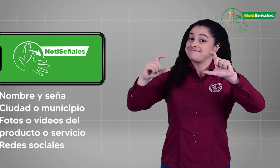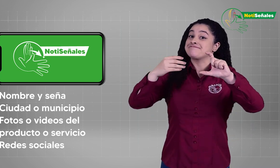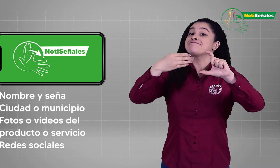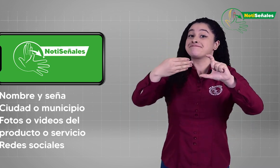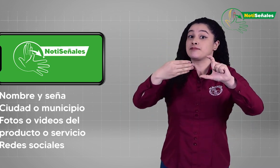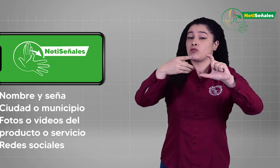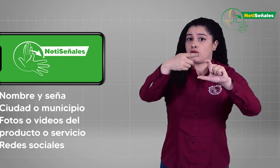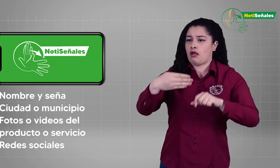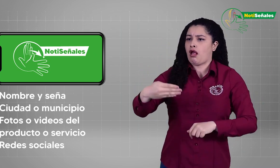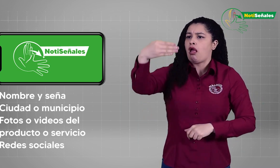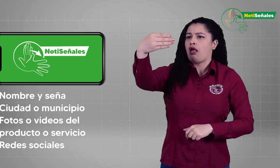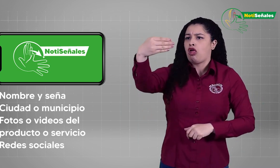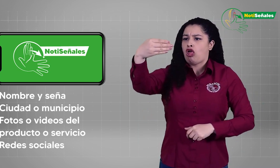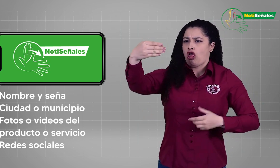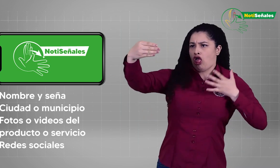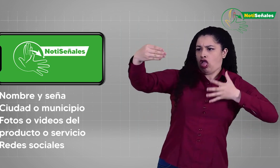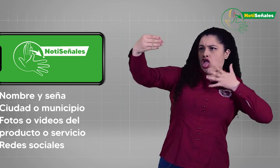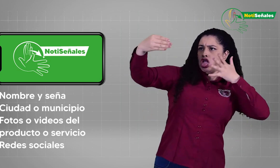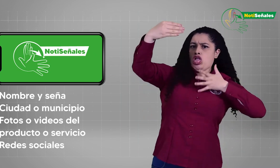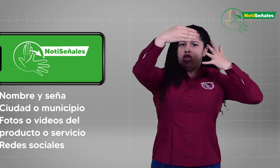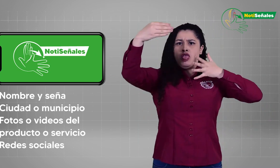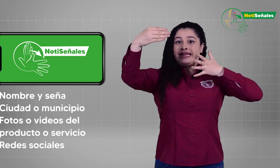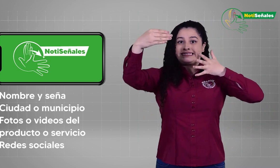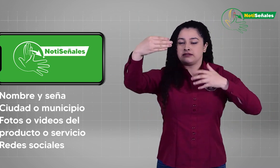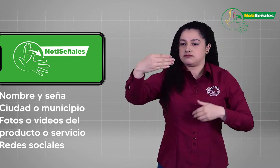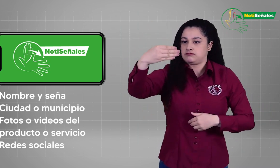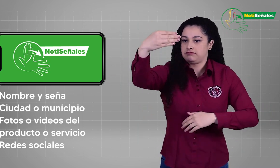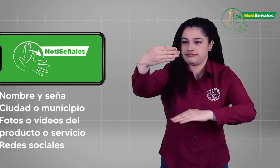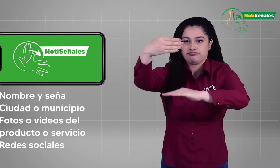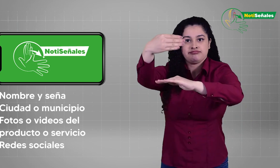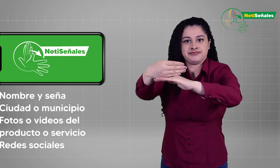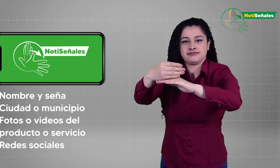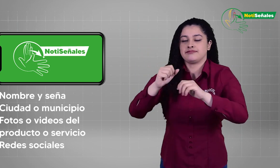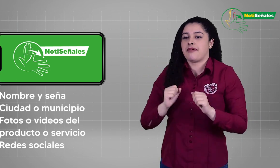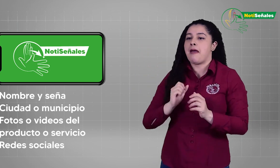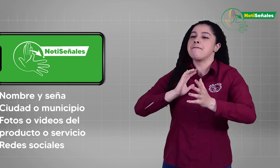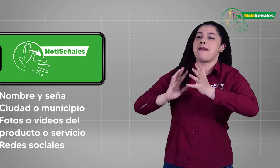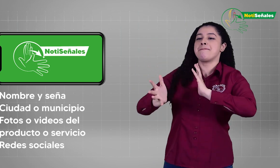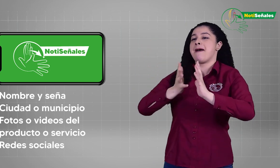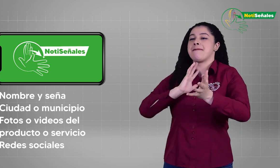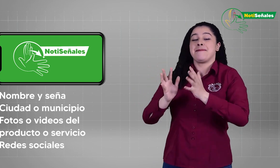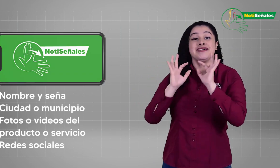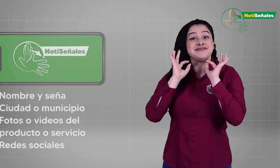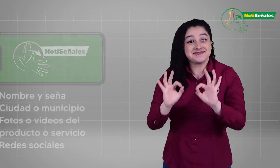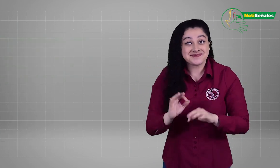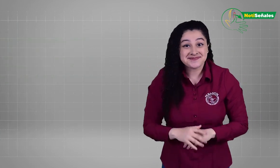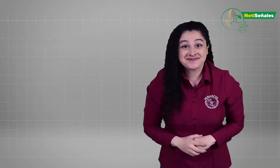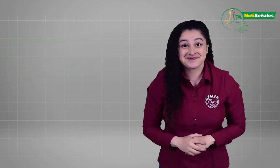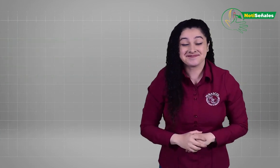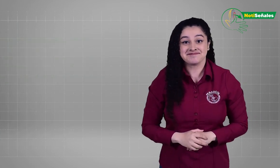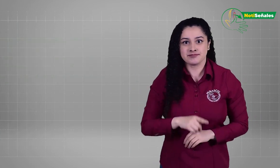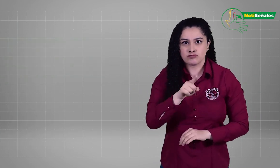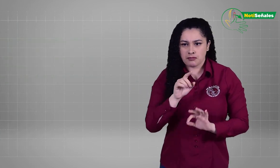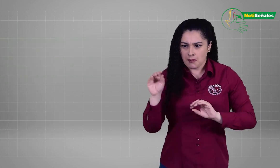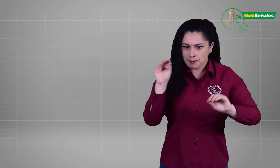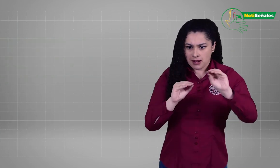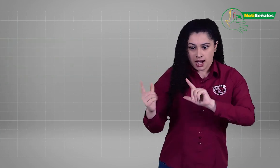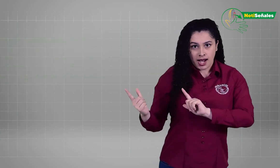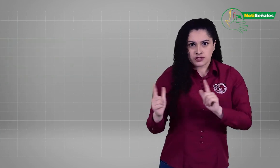Además, que la información sea clara. Por tanto, no señar mientras se sostiene el celular en el video. Sino buscar la forma en que